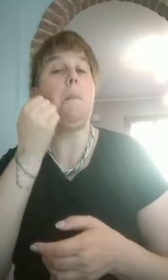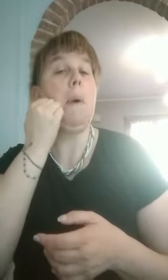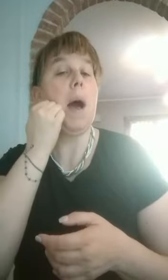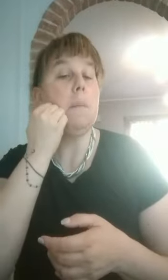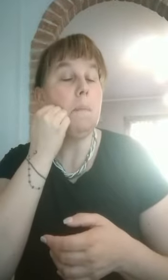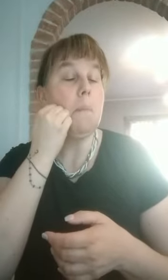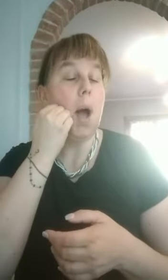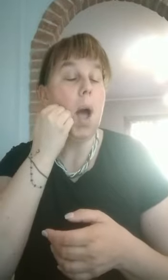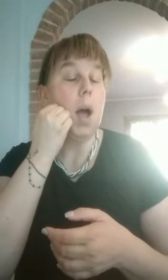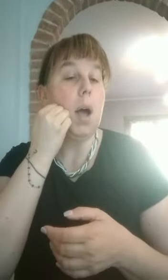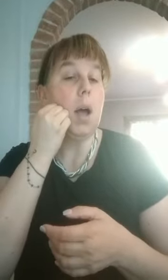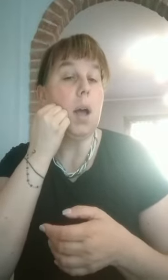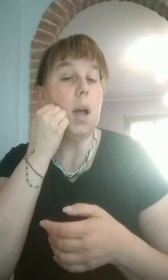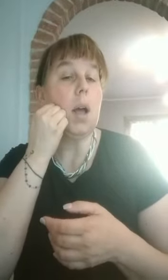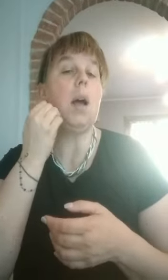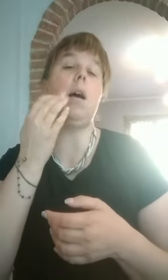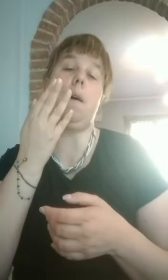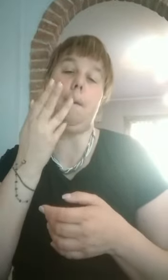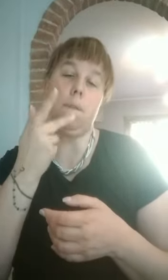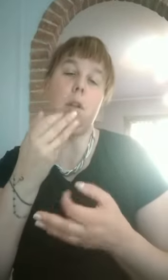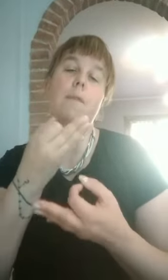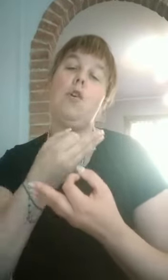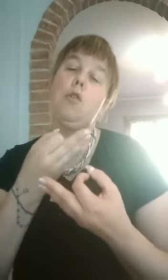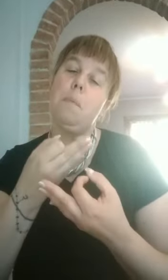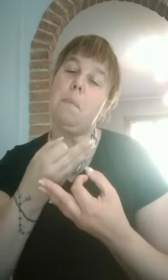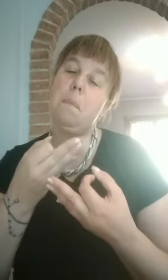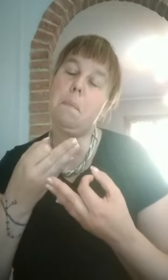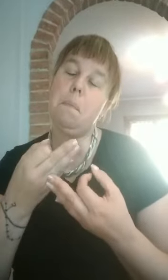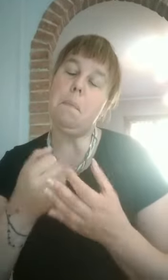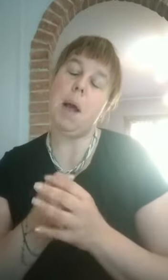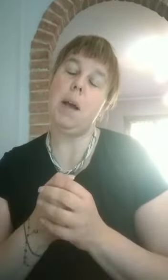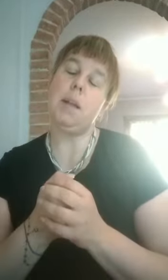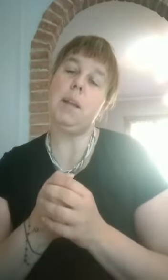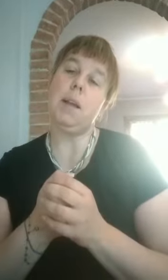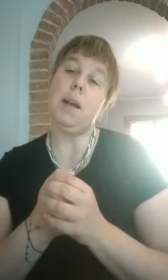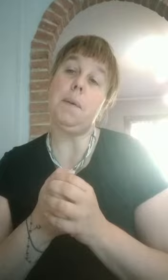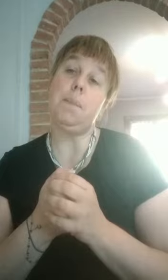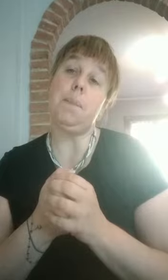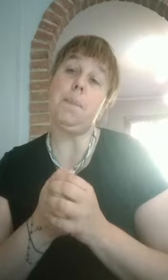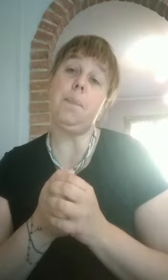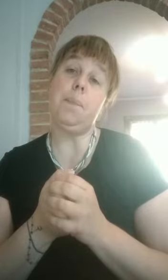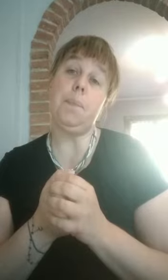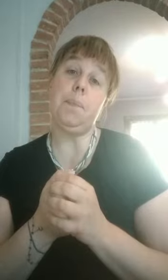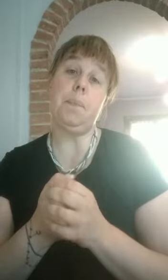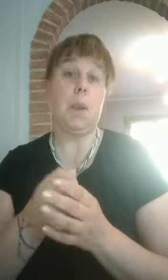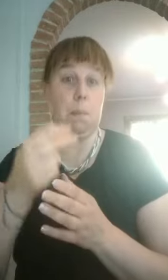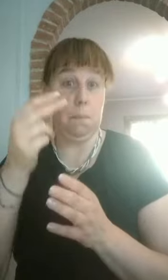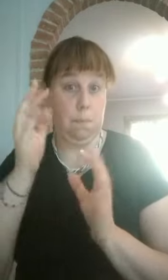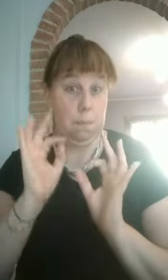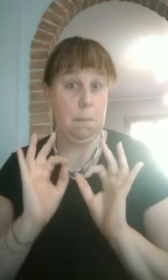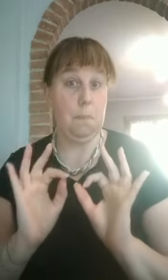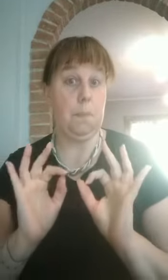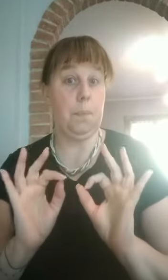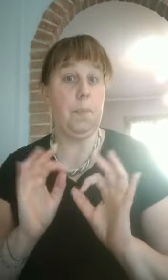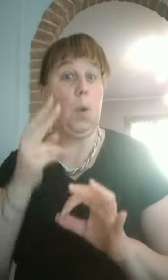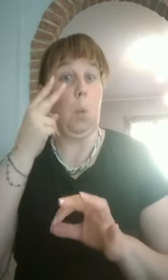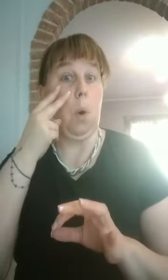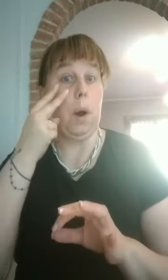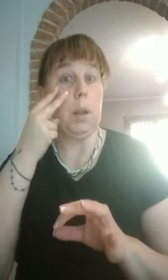e vi auguro di festeggiare con loro una bellissima festa della mamma. Mi raccomando, guardate le lezioni, poi ci